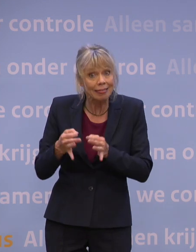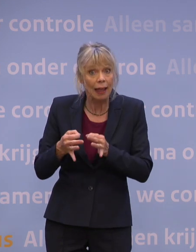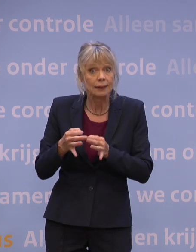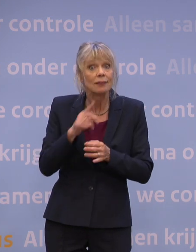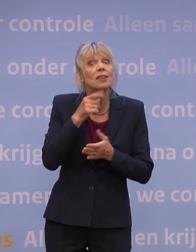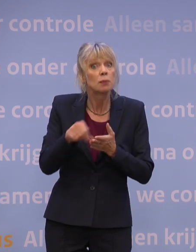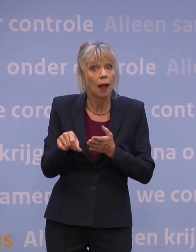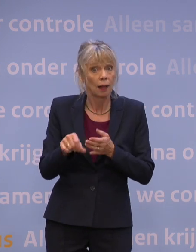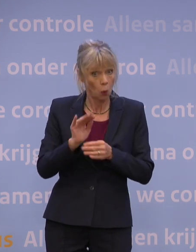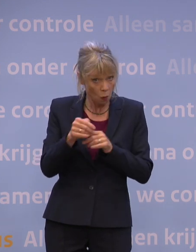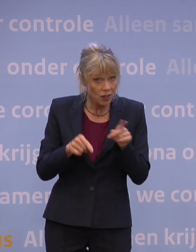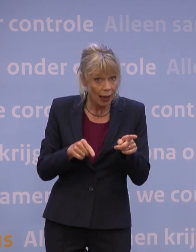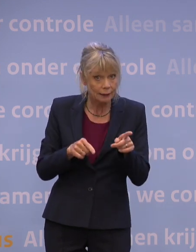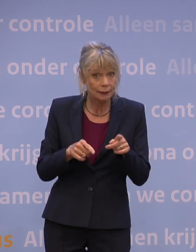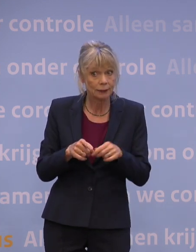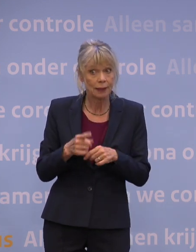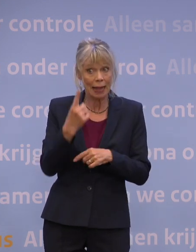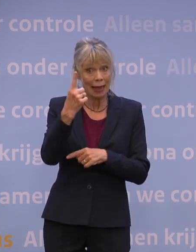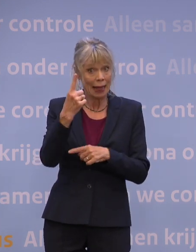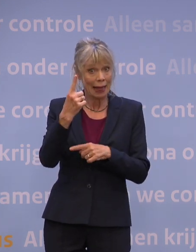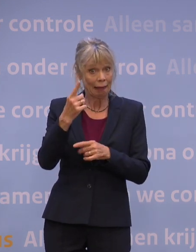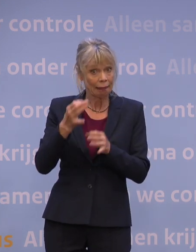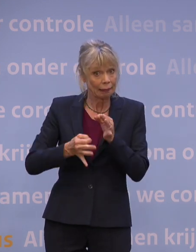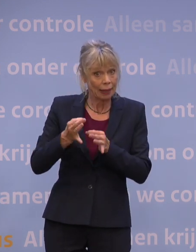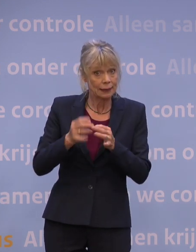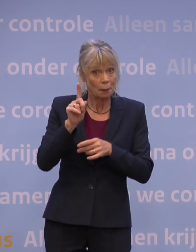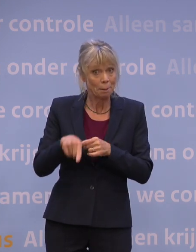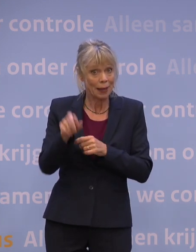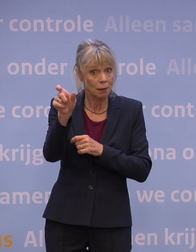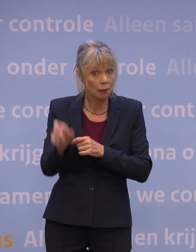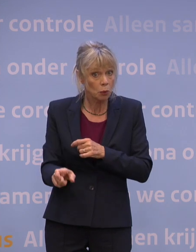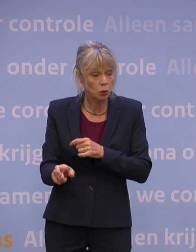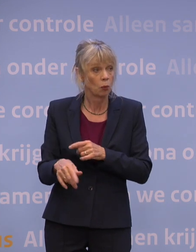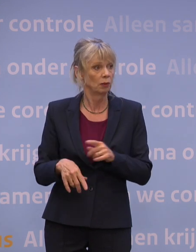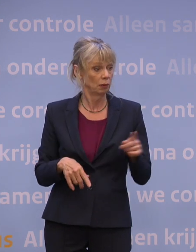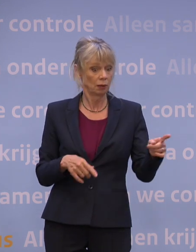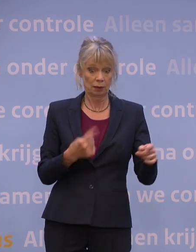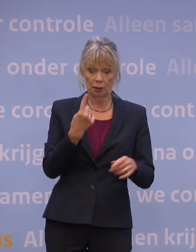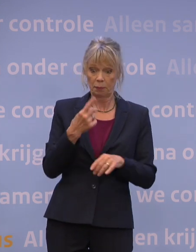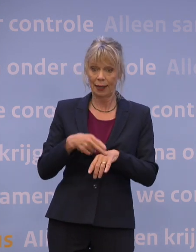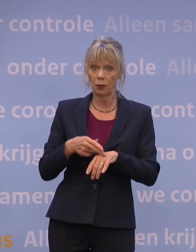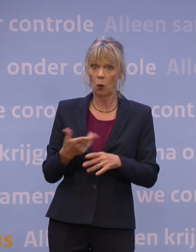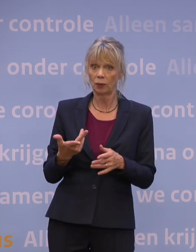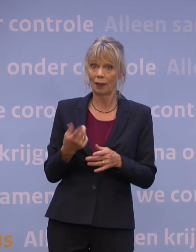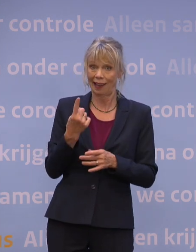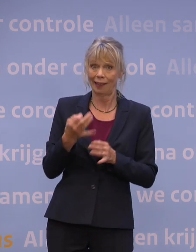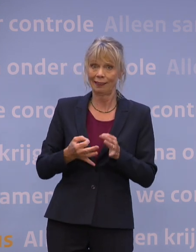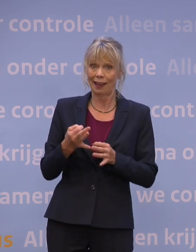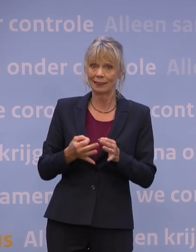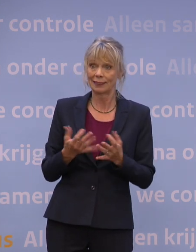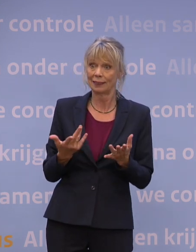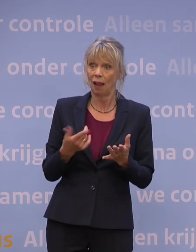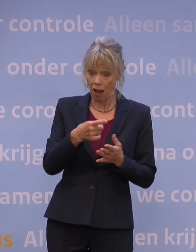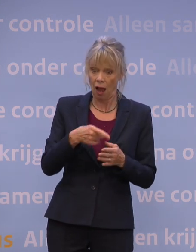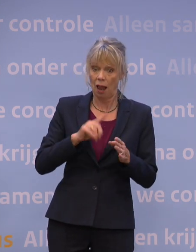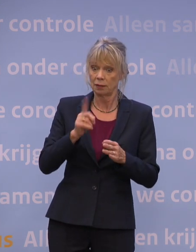Eentje? Ja. Per persoon, of hoe gaat dat in z'n werk? Nou, je hebt er maar één nodig om weg te komen, toch? Ja. Tenminste, als je vervolgens snel vertrekt, heb er maar